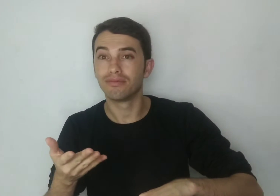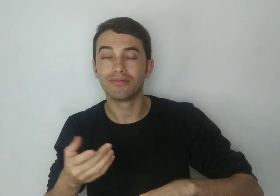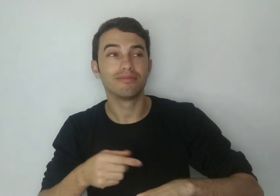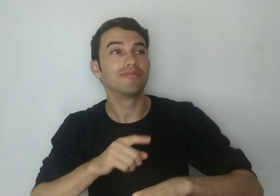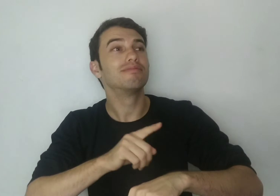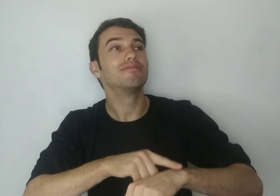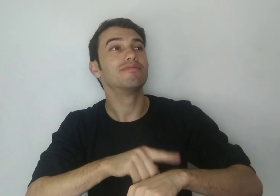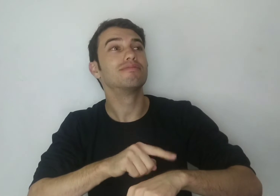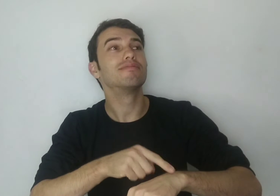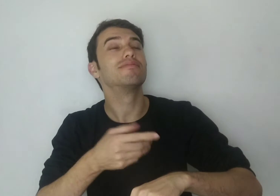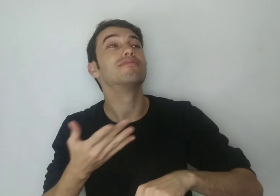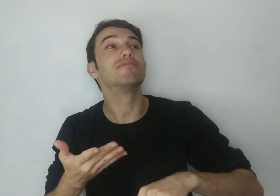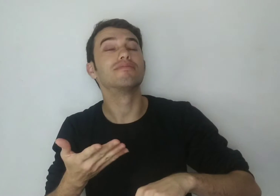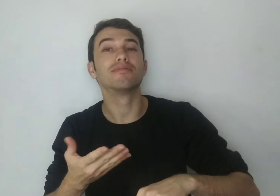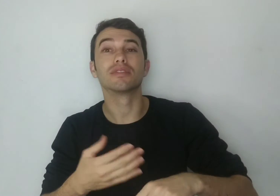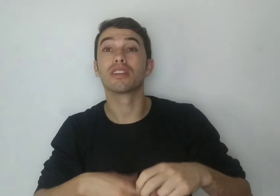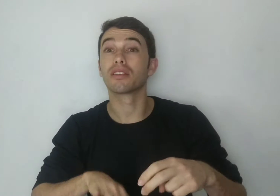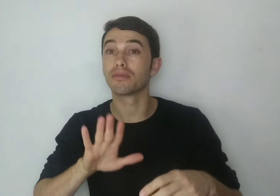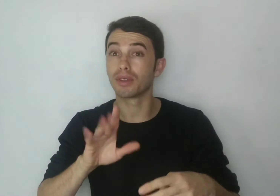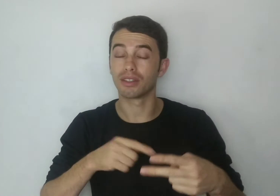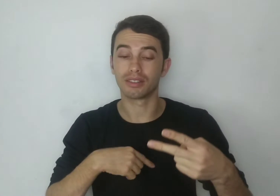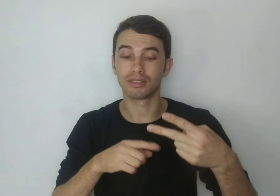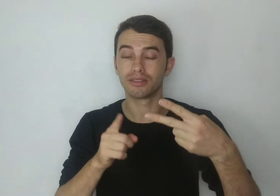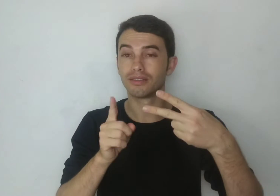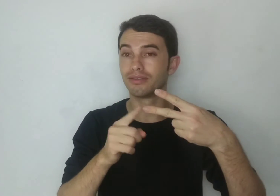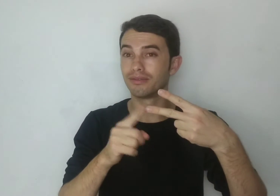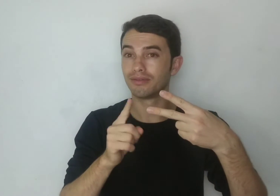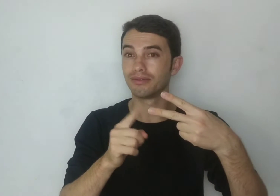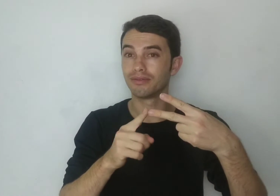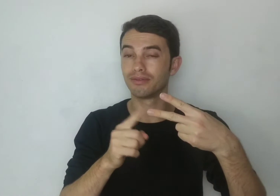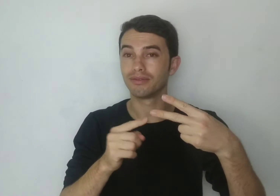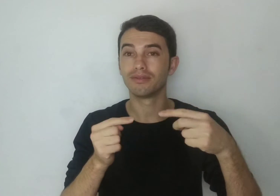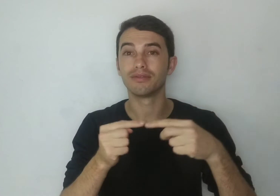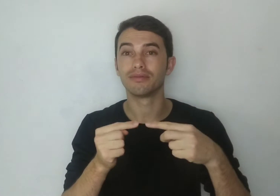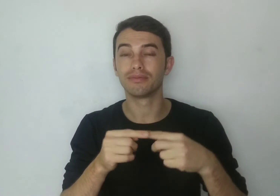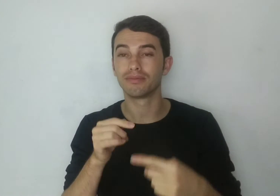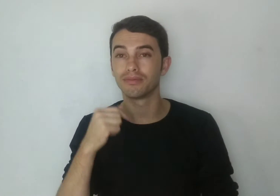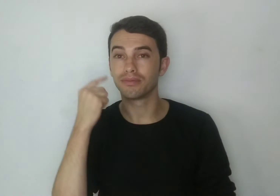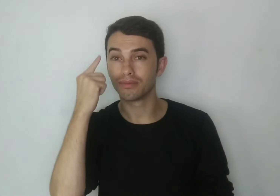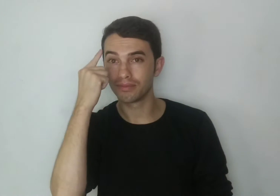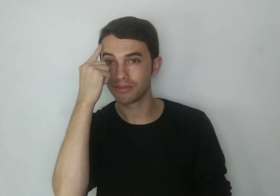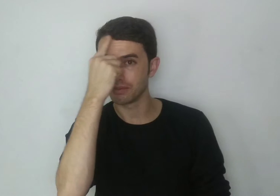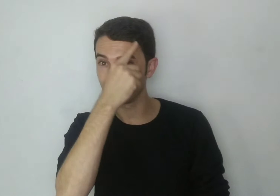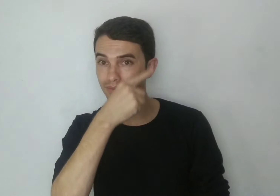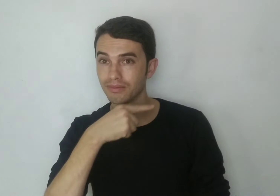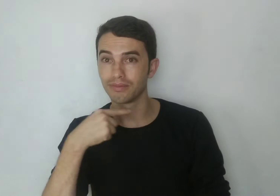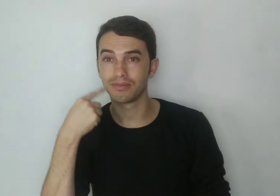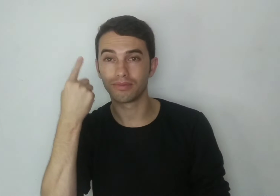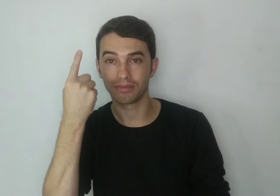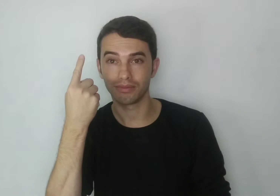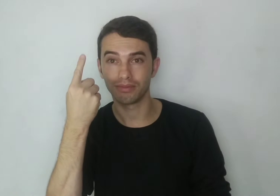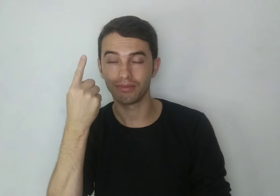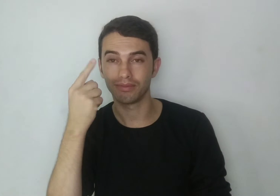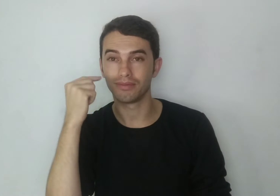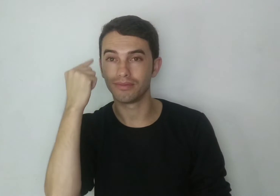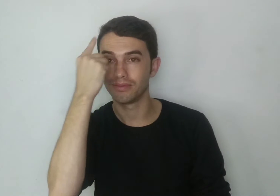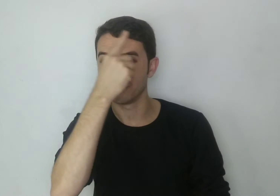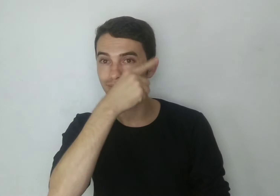aponta para o relógio e faz a questão de dúvida. Agora uma segunda opção é quando você vai falar das horas,